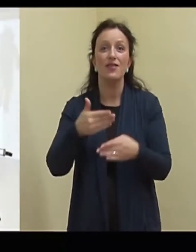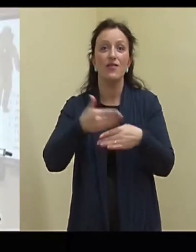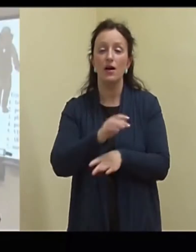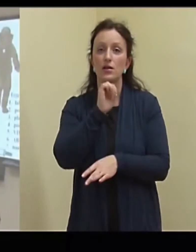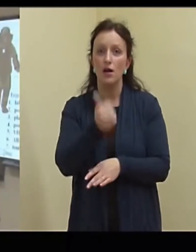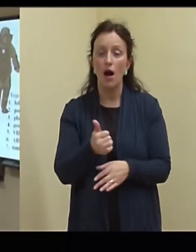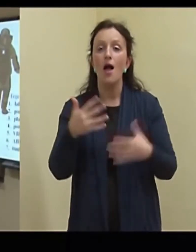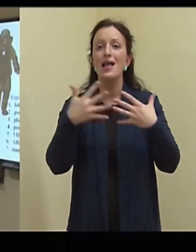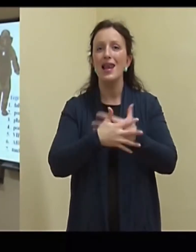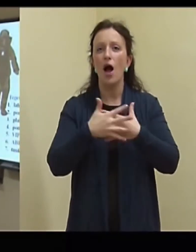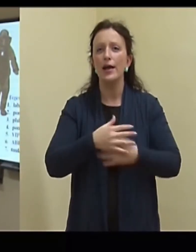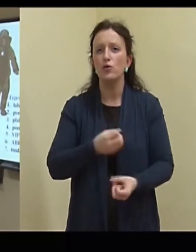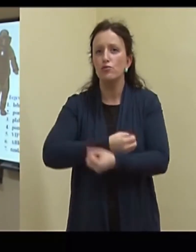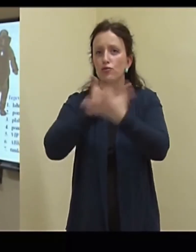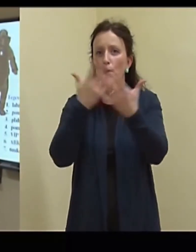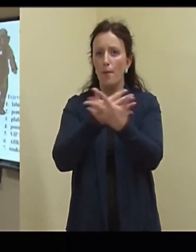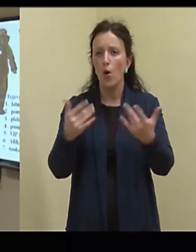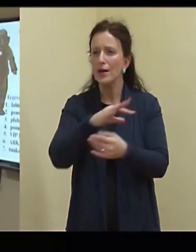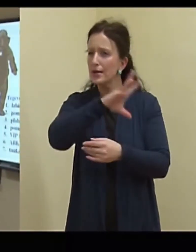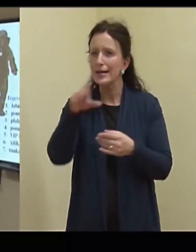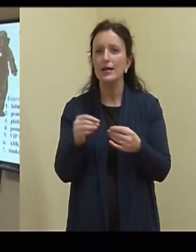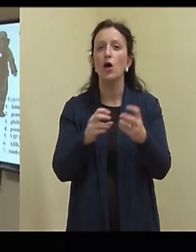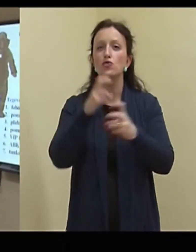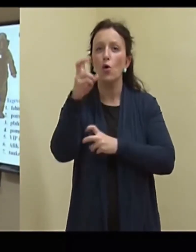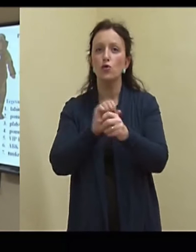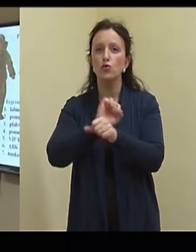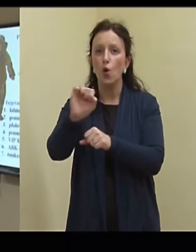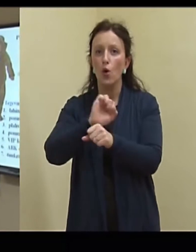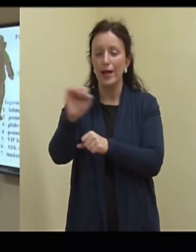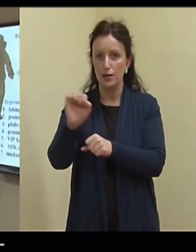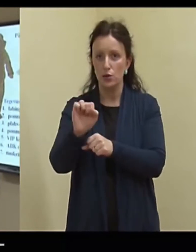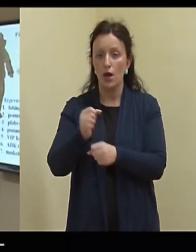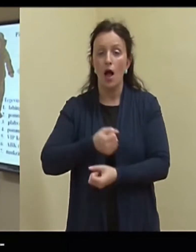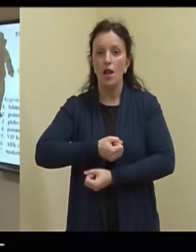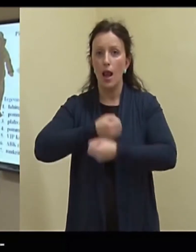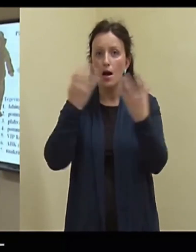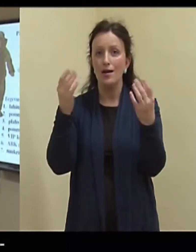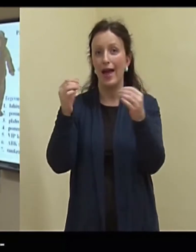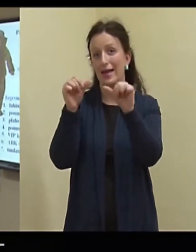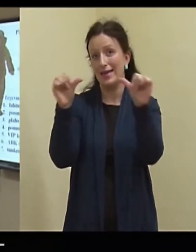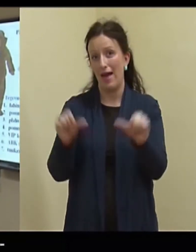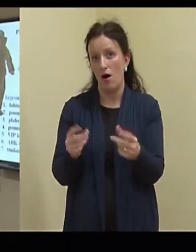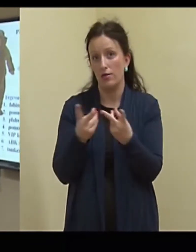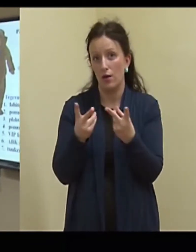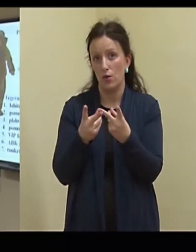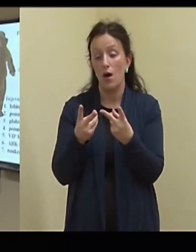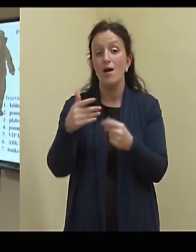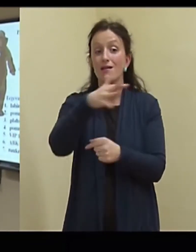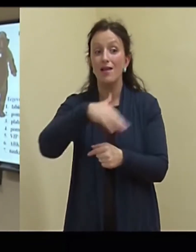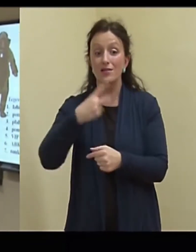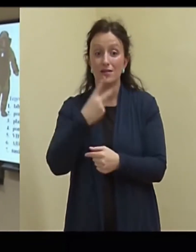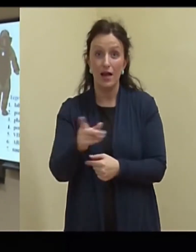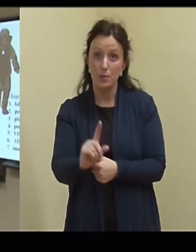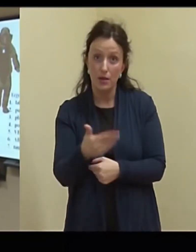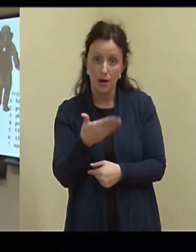Pommi Gruppi Kõik see, mis te siin klassis näete, need